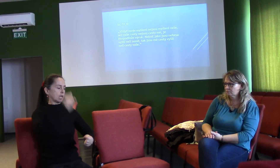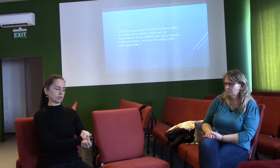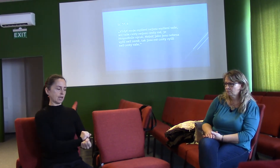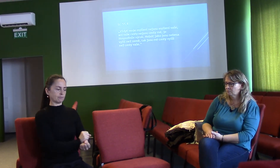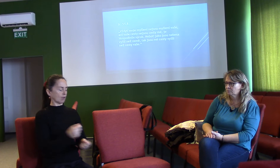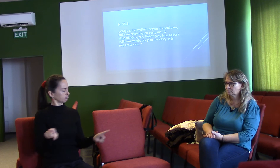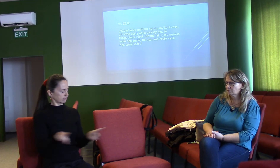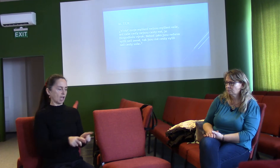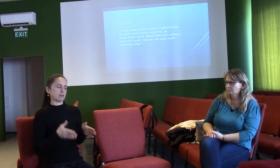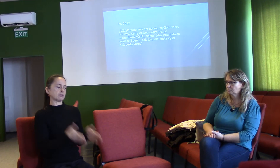cesty vaše.